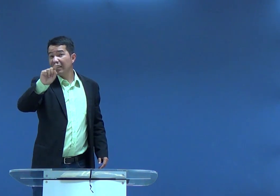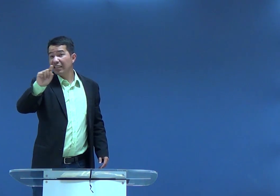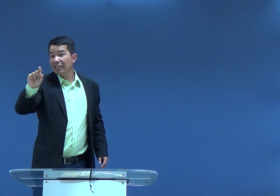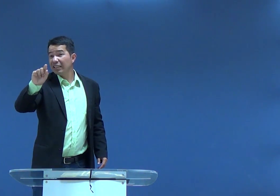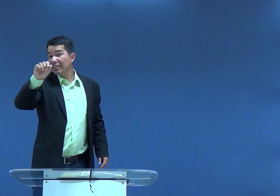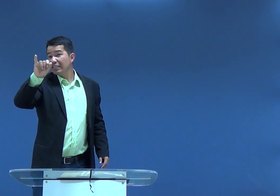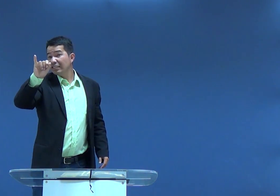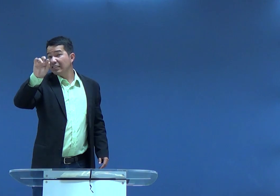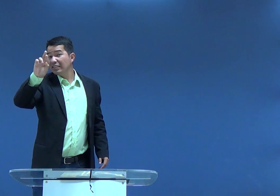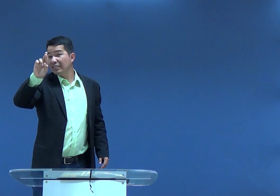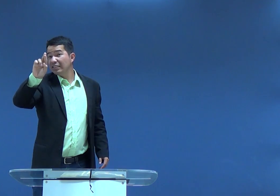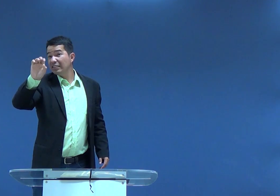O Nazireu.